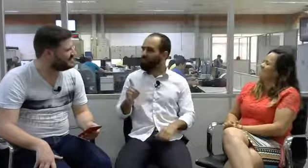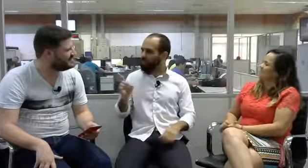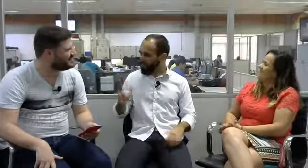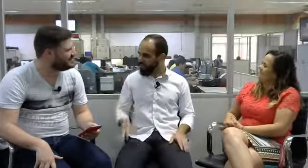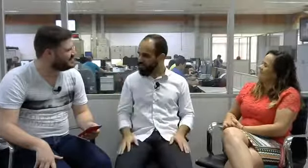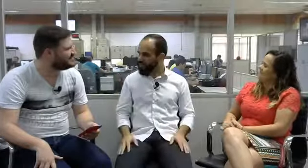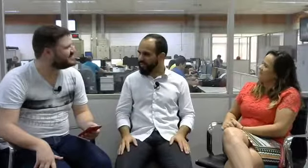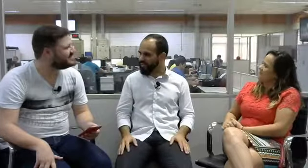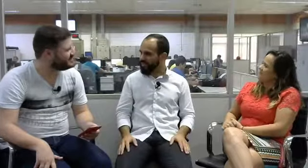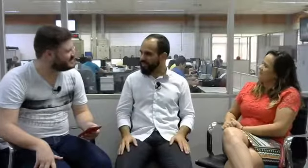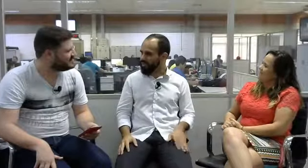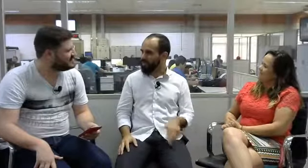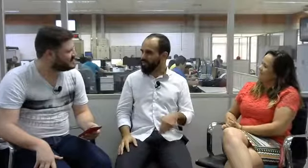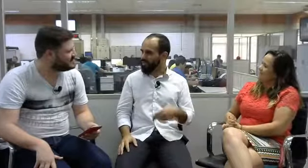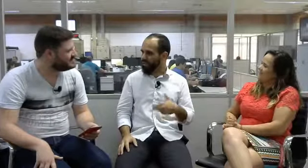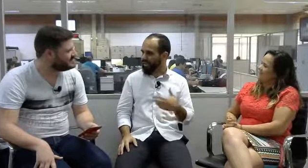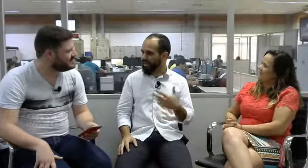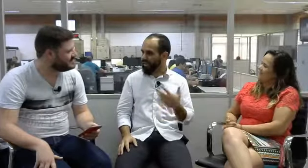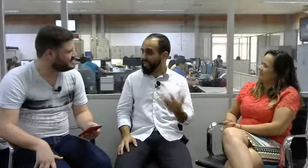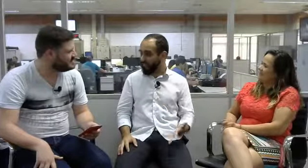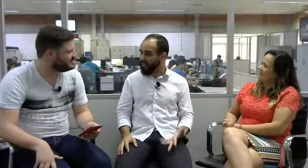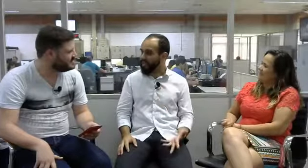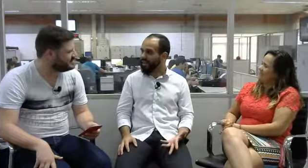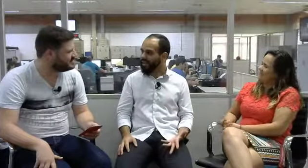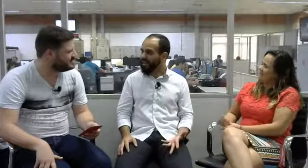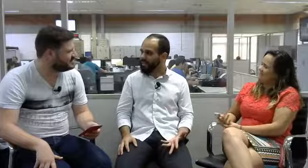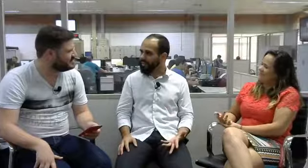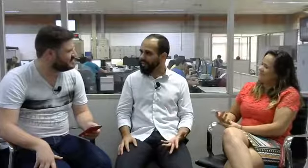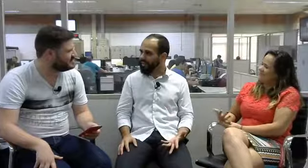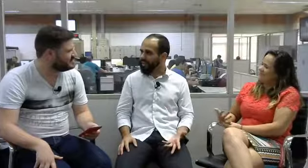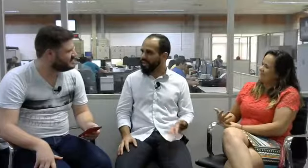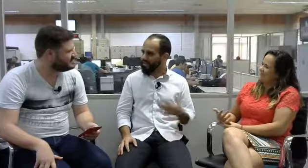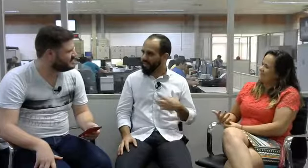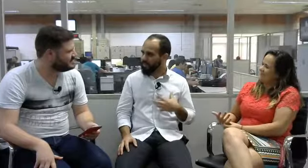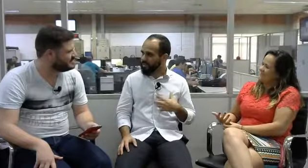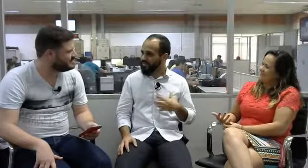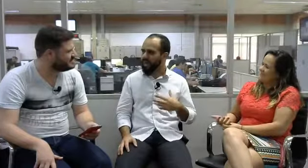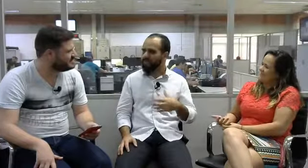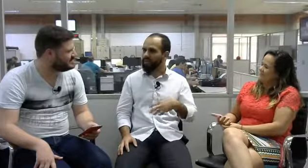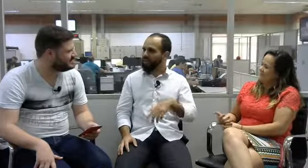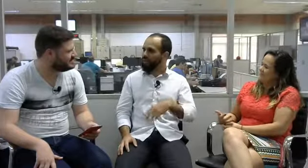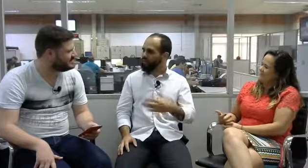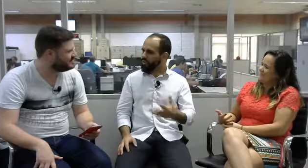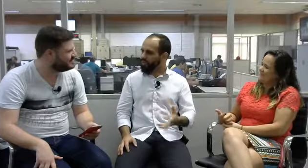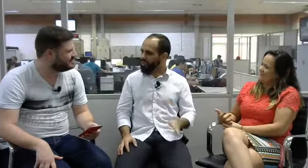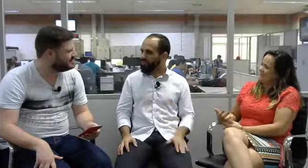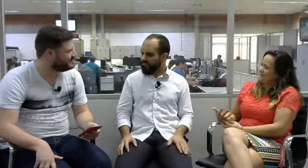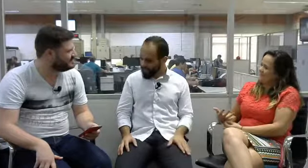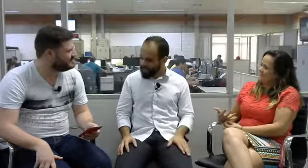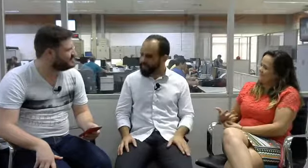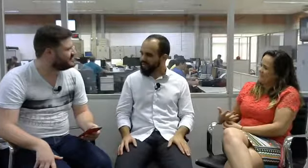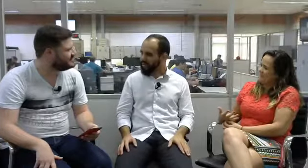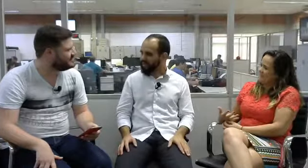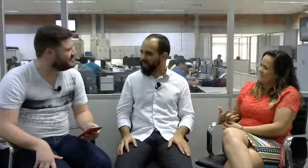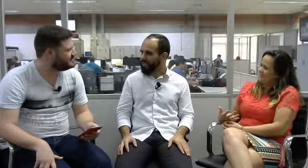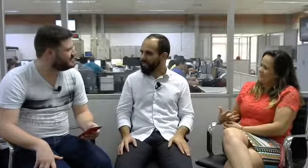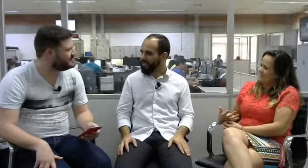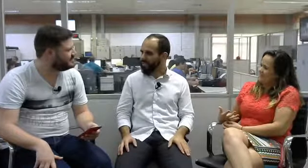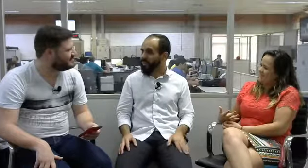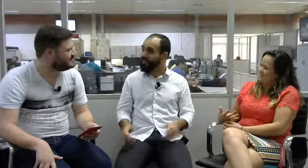Bosco de Monte Aprazível, nós temos cursos de extensão em Libras. Eu sou responsável. E os cursos de pós-graduação também, para o pessoal que deseja